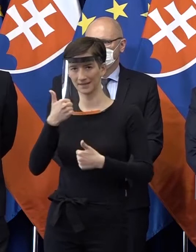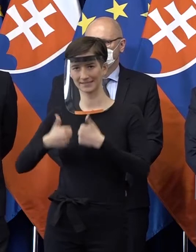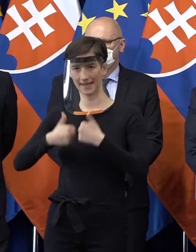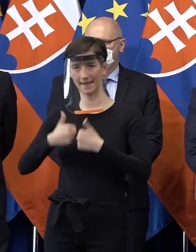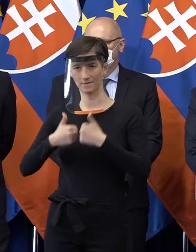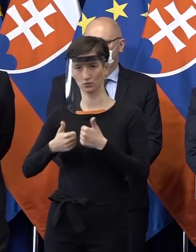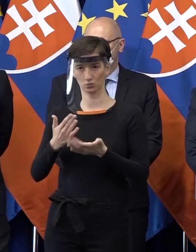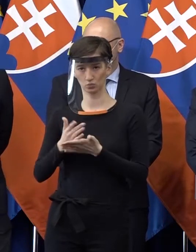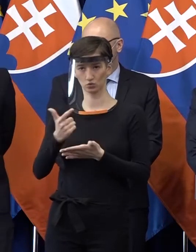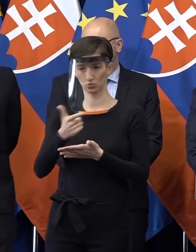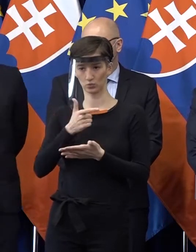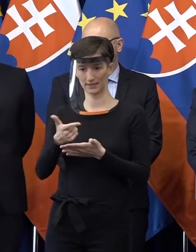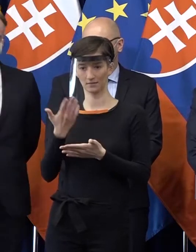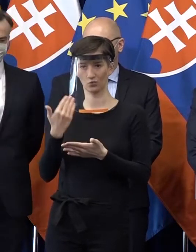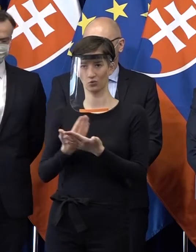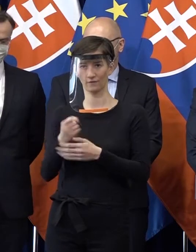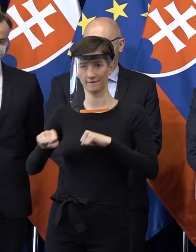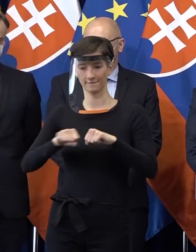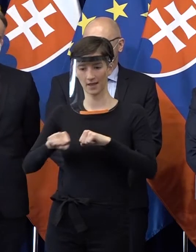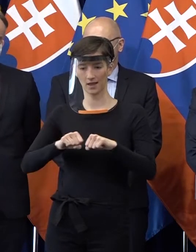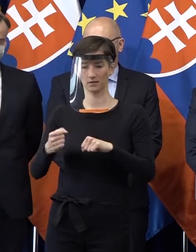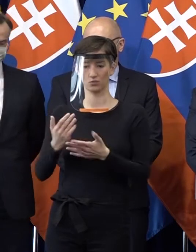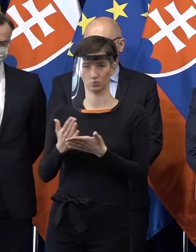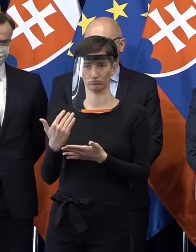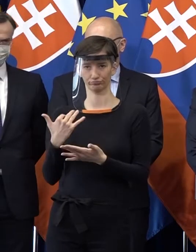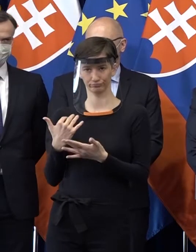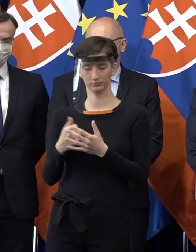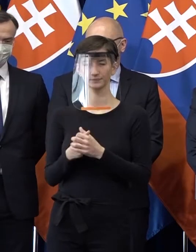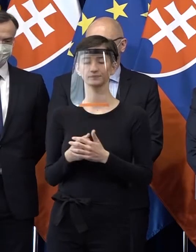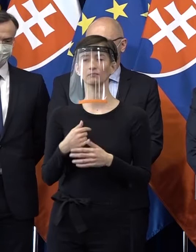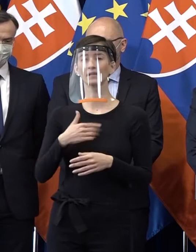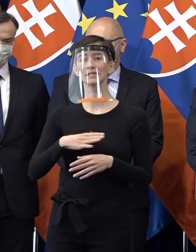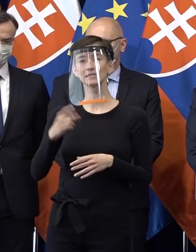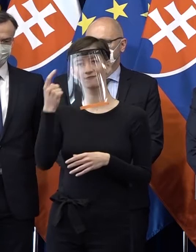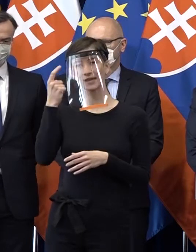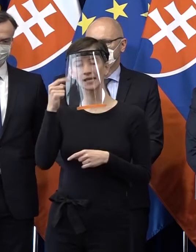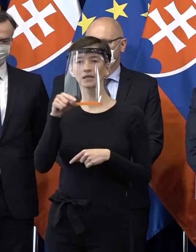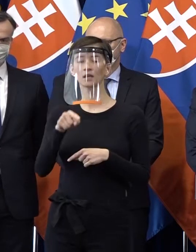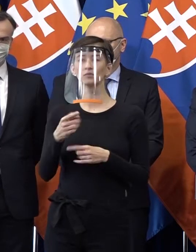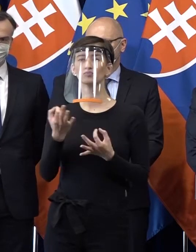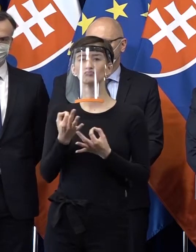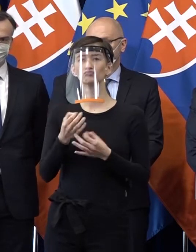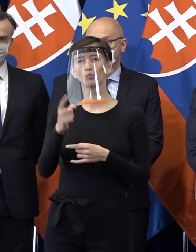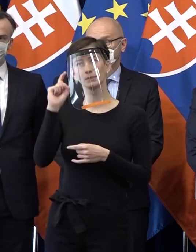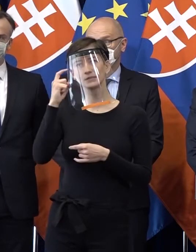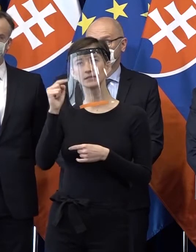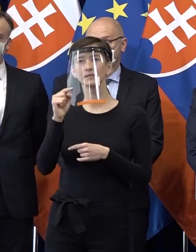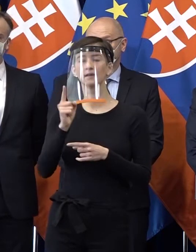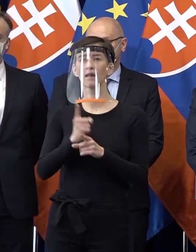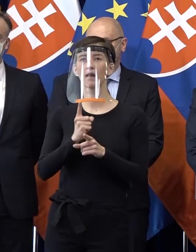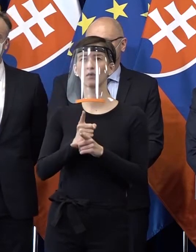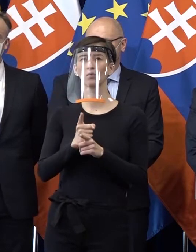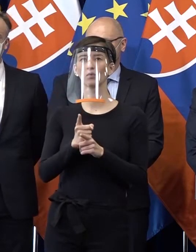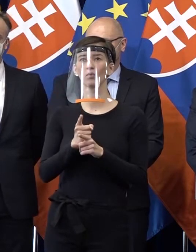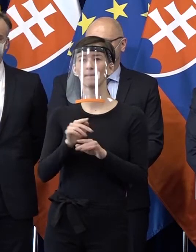A ja by som tak chcela počuť od vás, čo konkrétne považujete za taký pokrok po dnešnom rokovaní? K čomu ste